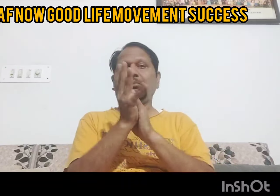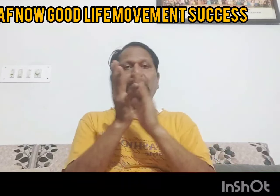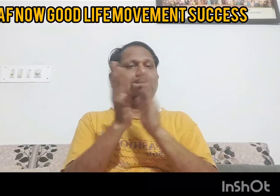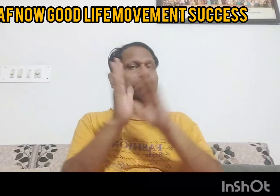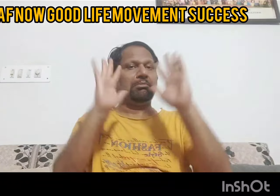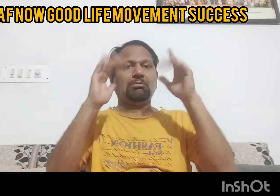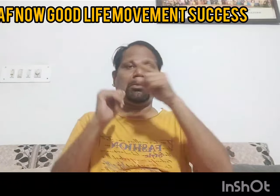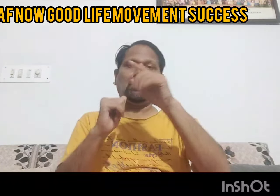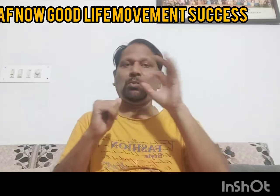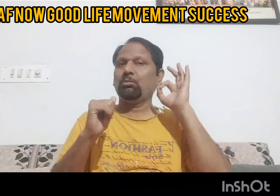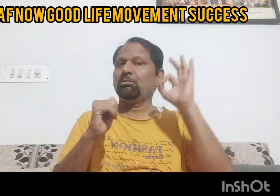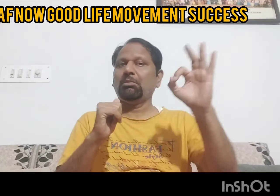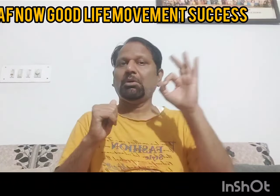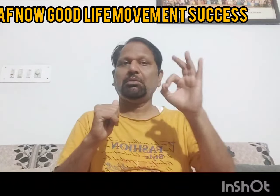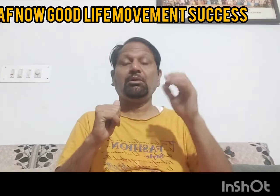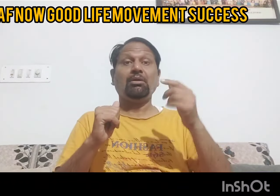उनके लिए क्लैपिंग करना चाहेंगे